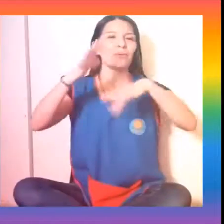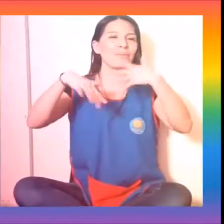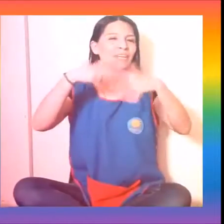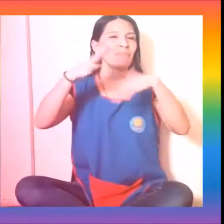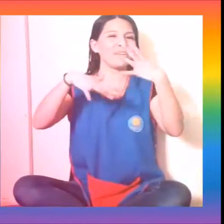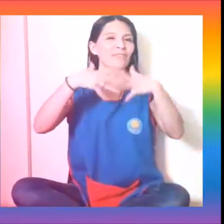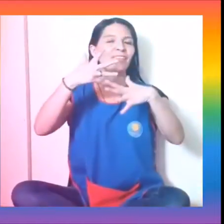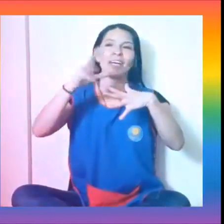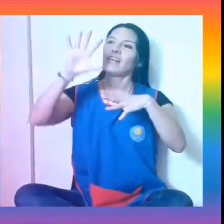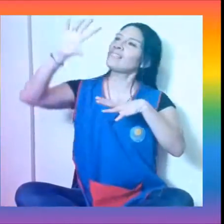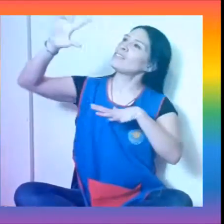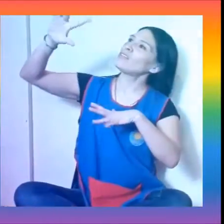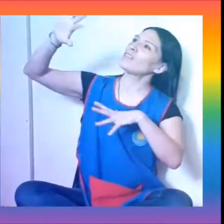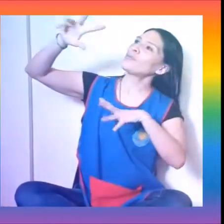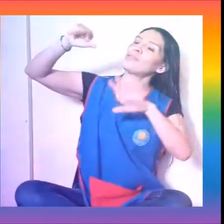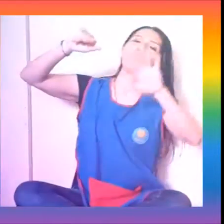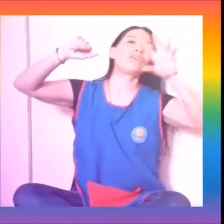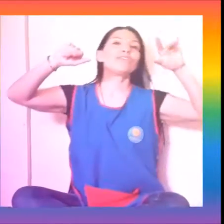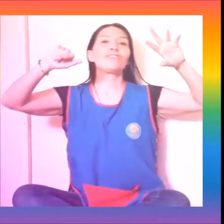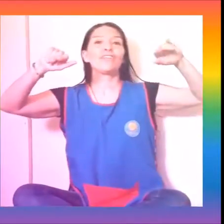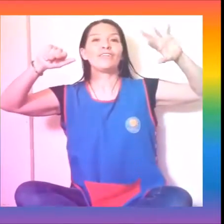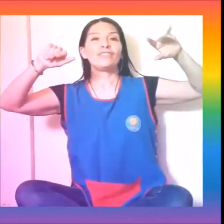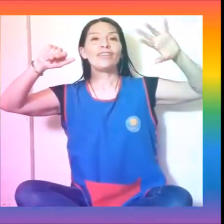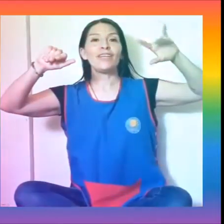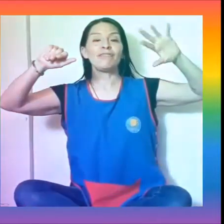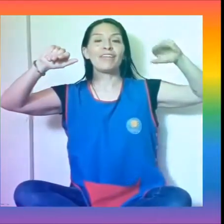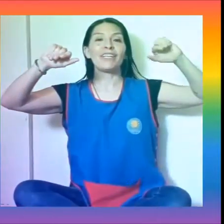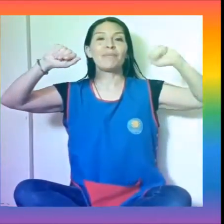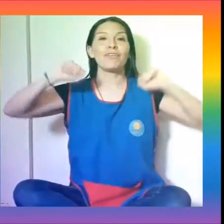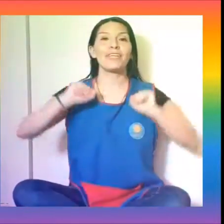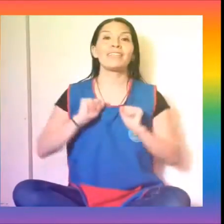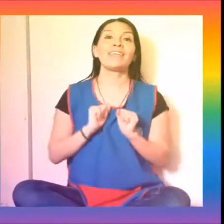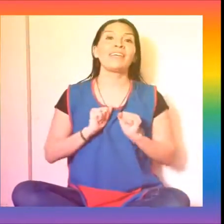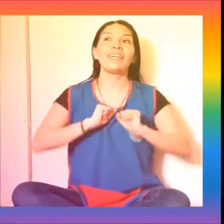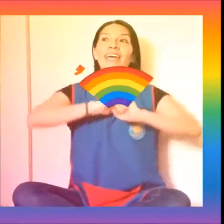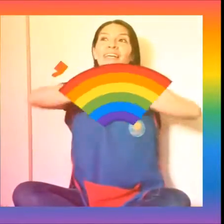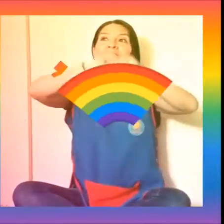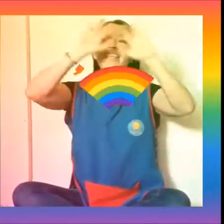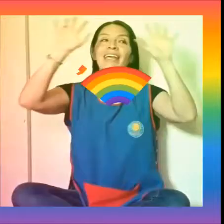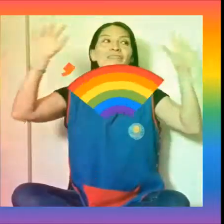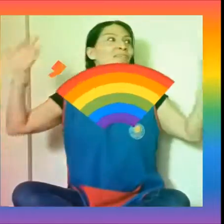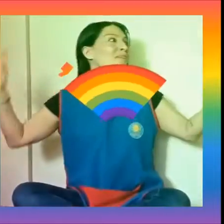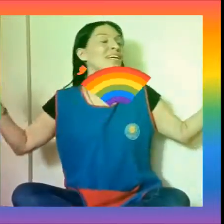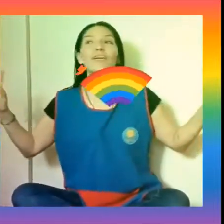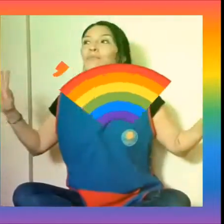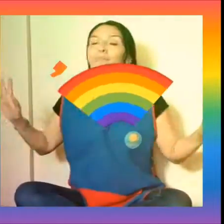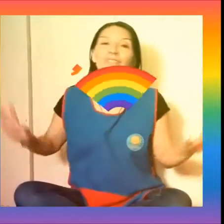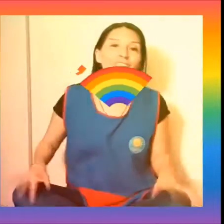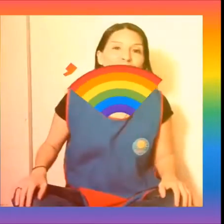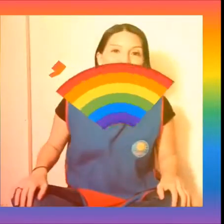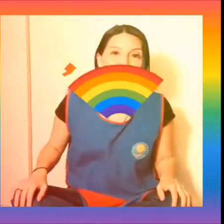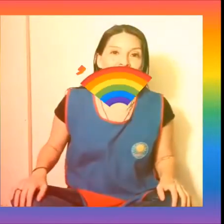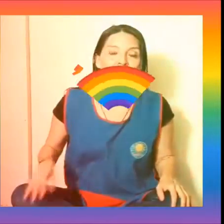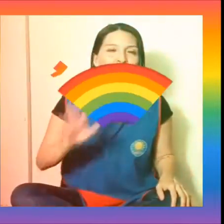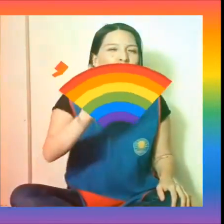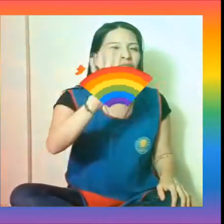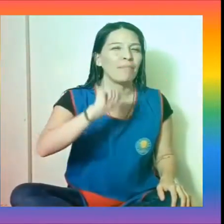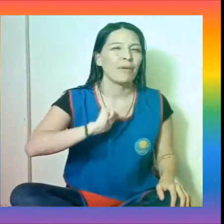con nuestras manos, haciendo que nuestros dedos son los diferentes miembros de la cantidad de familias que podemos encontrar. Por ejemplo,